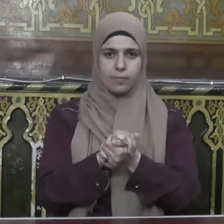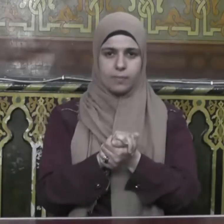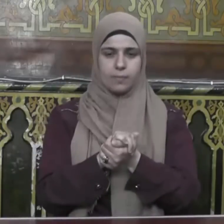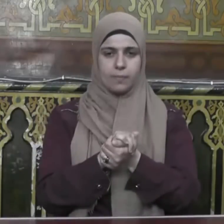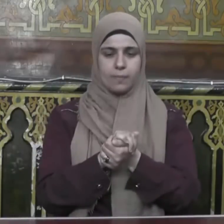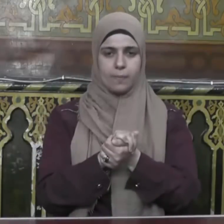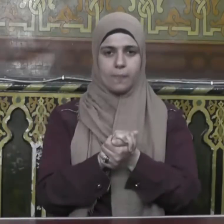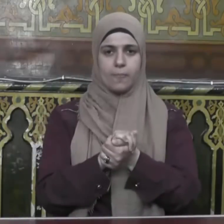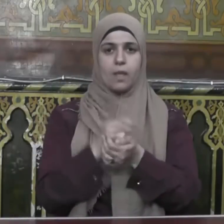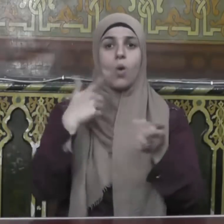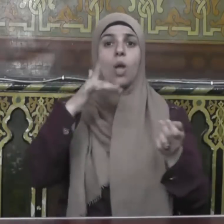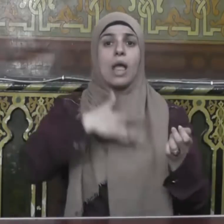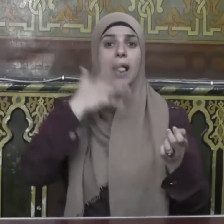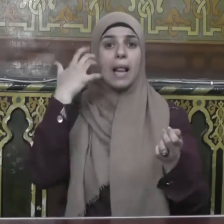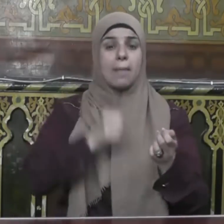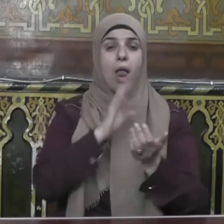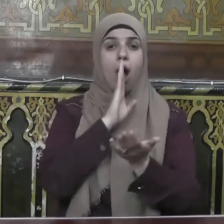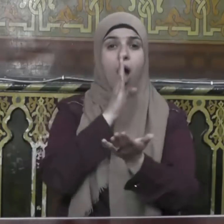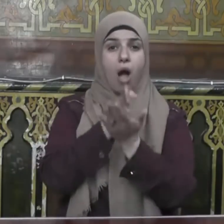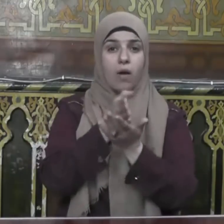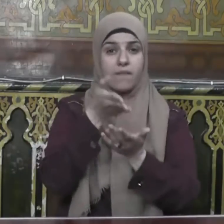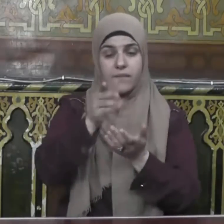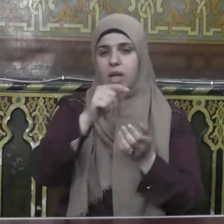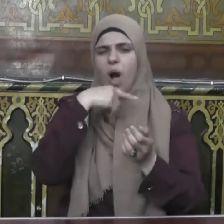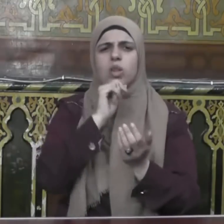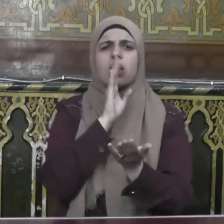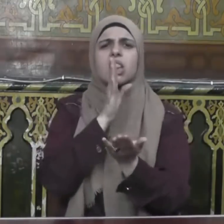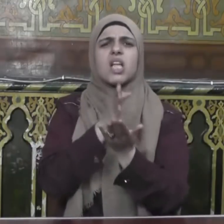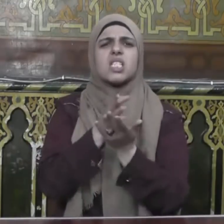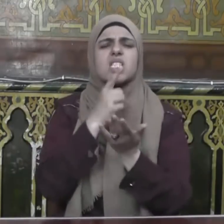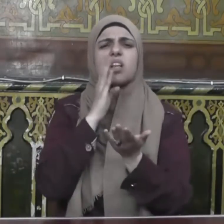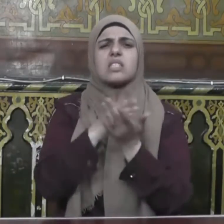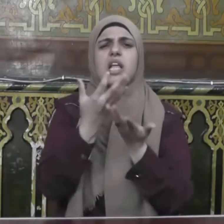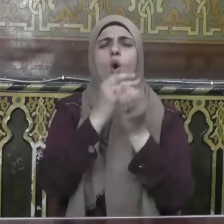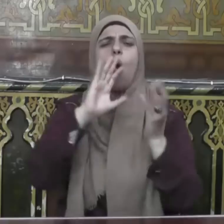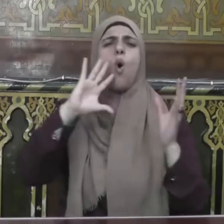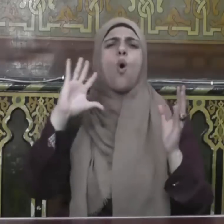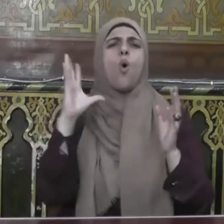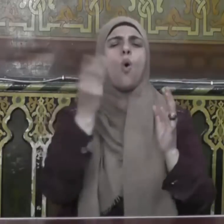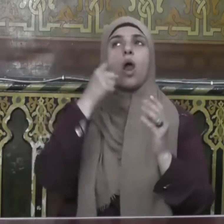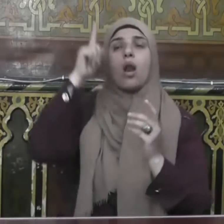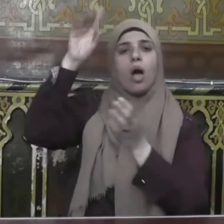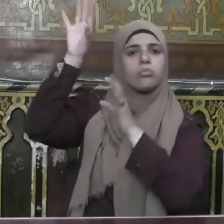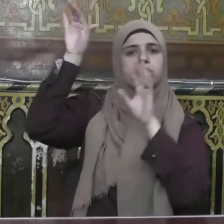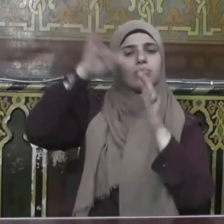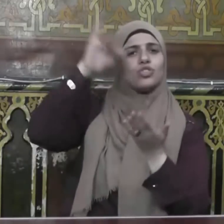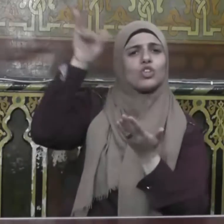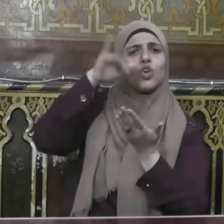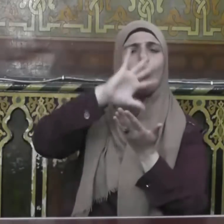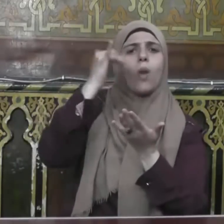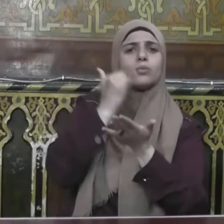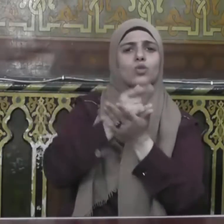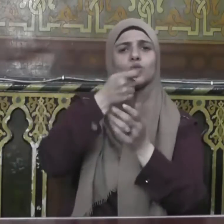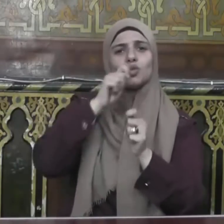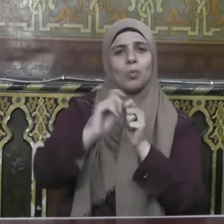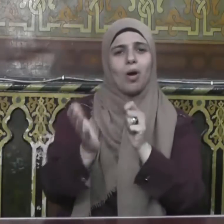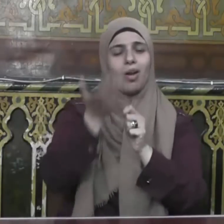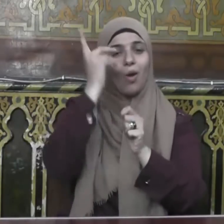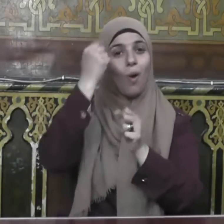والإيمان الحقيقي تصديق بكل ما جاء عن الله سبحانه والعمل بمقتضى ذلك